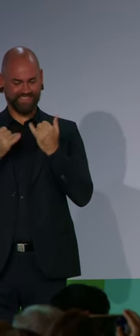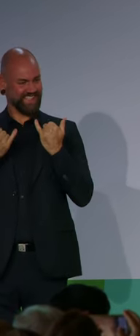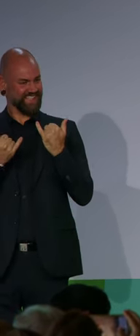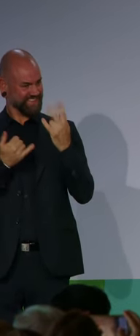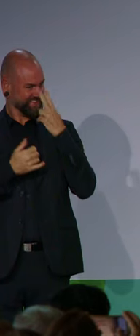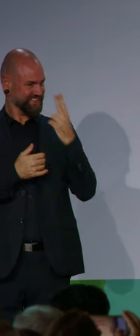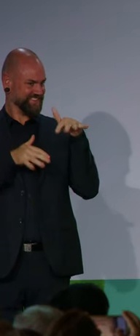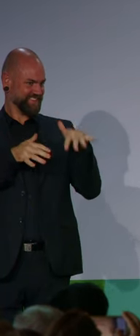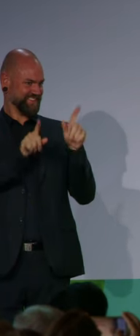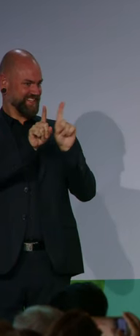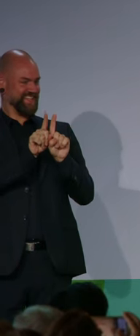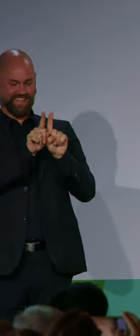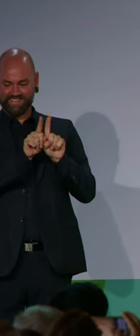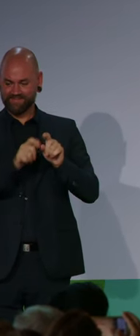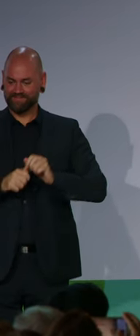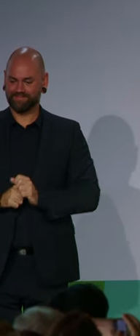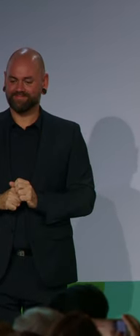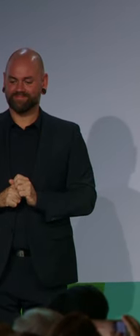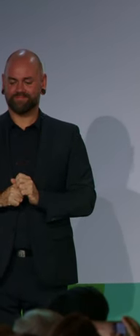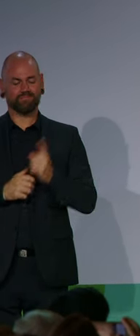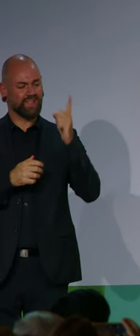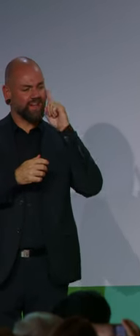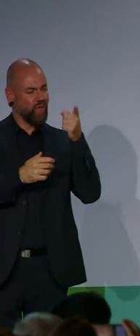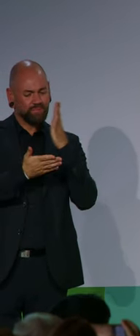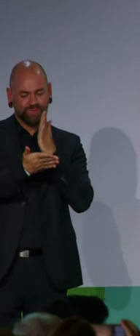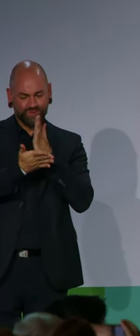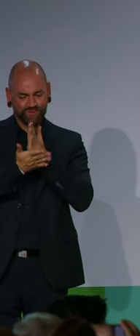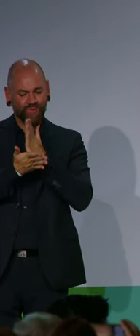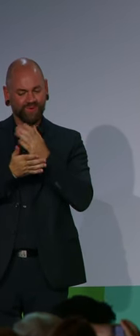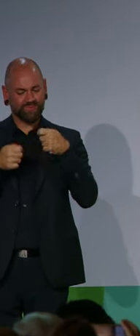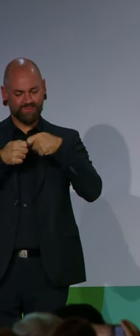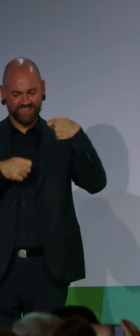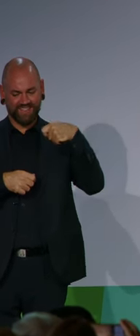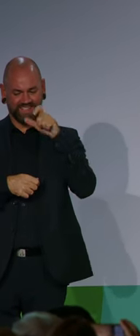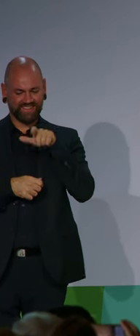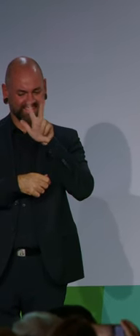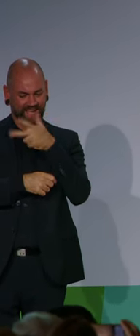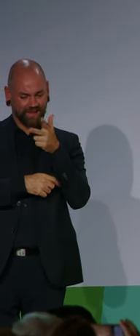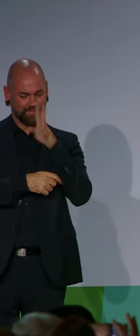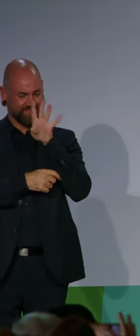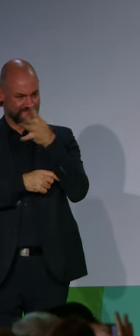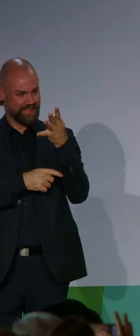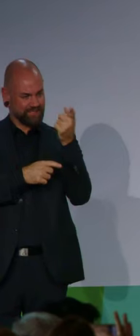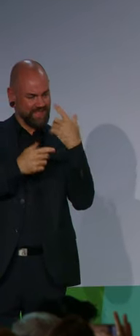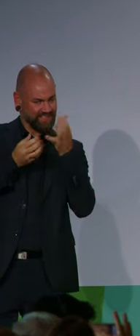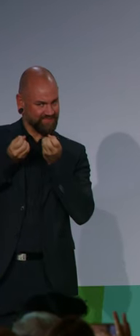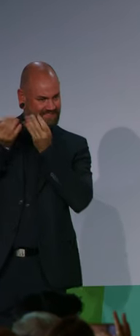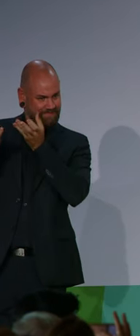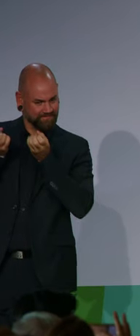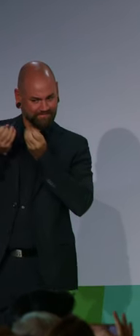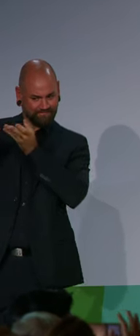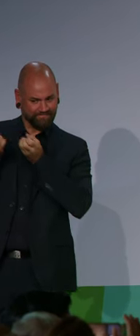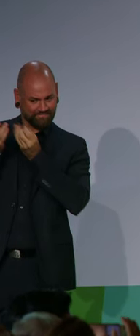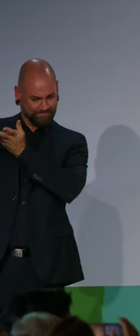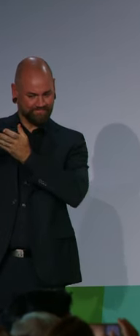Schön, dass du da bist und jetzt natürlich, meine Damen und Herren, ich bin sehr stolz und sehr froh, dass der Bundeskanzler der Bundesrepublik Deutschland, Olaf Scholz, jetzt bei uns